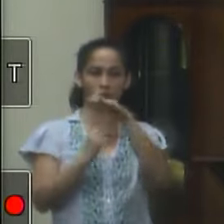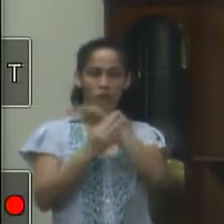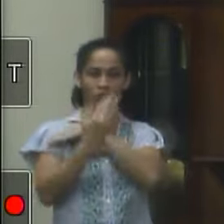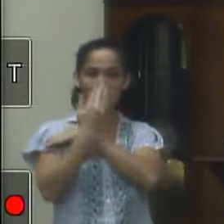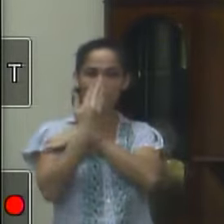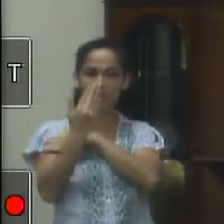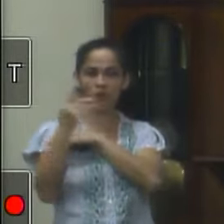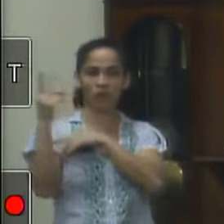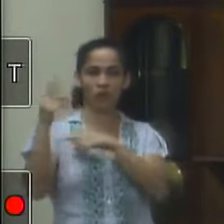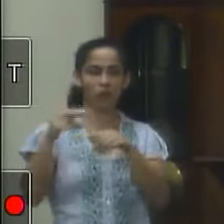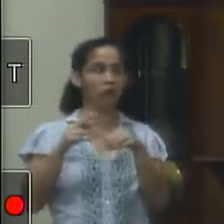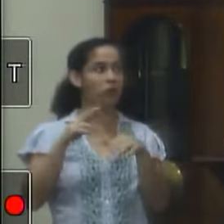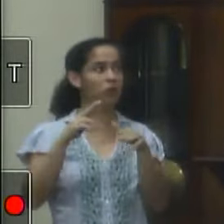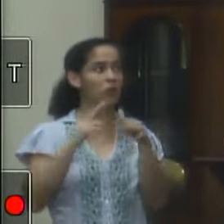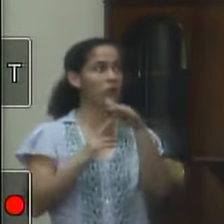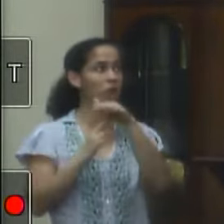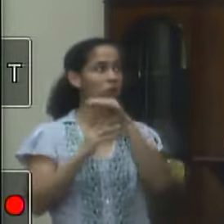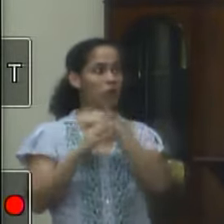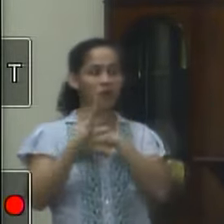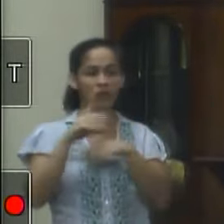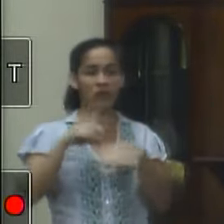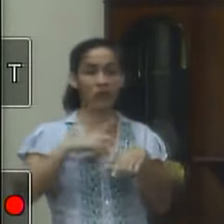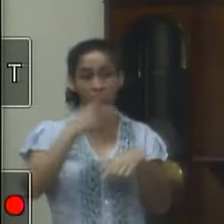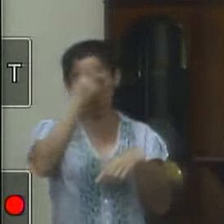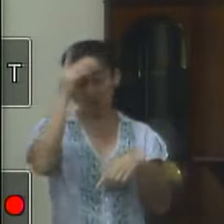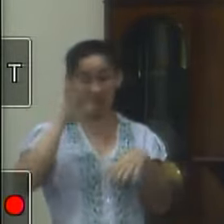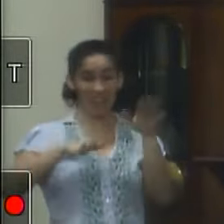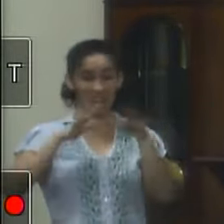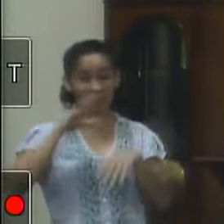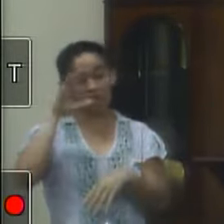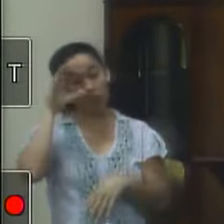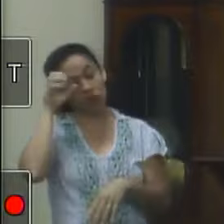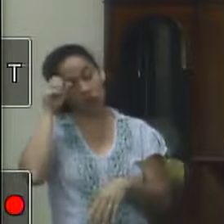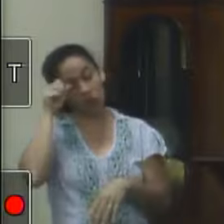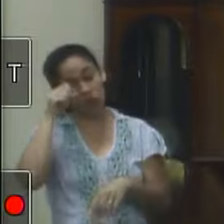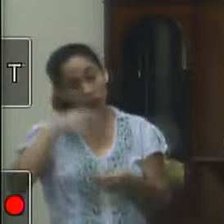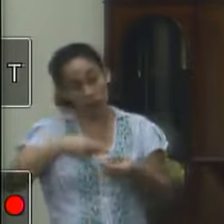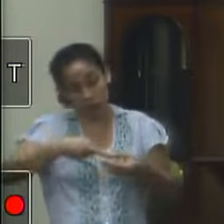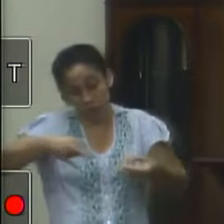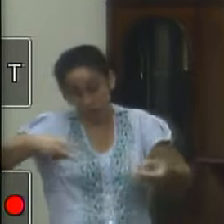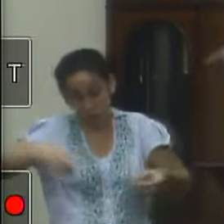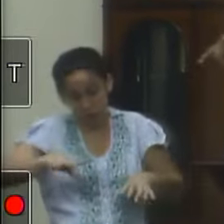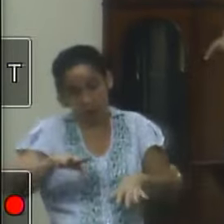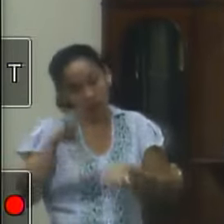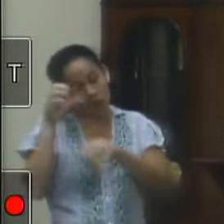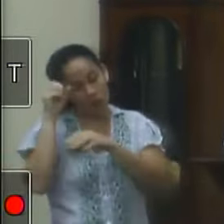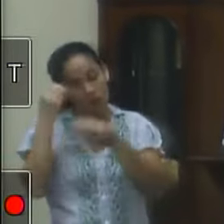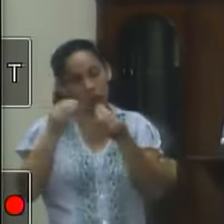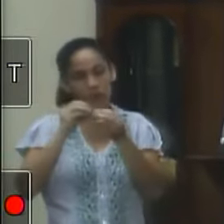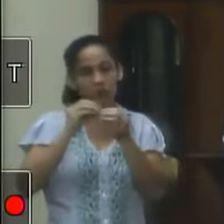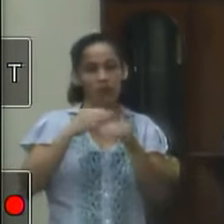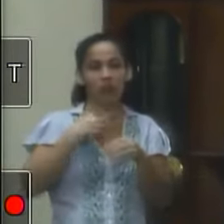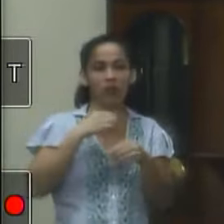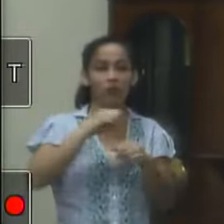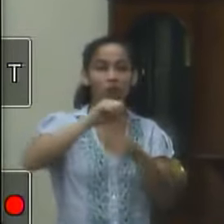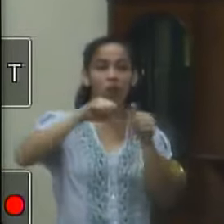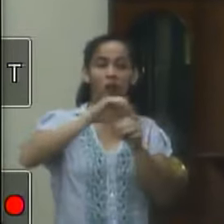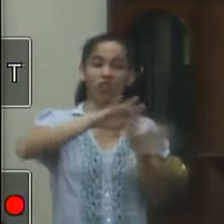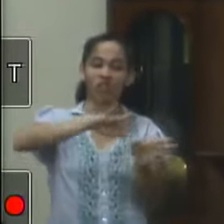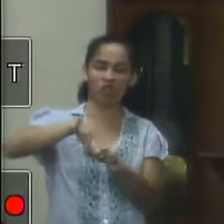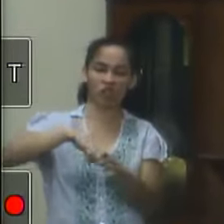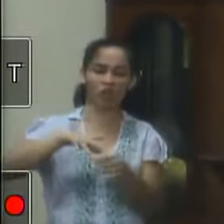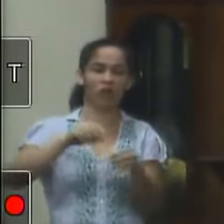rodoviária vai ter um monte de gente dormindo lá então a gente pegar as coisas ruins e transformar em coisas boas vamos botar um bicicletário vamos